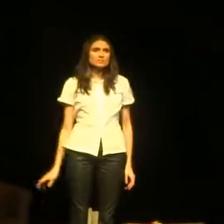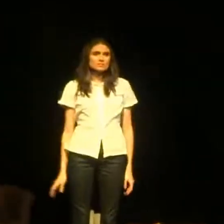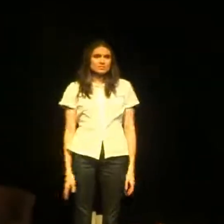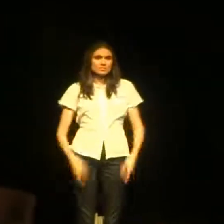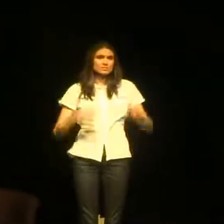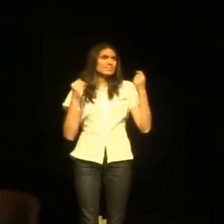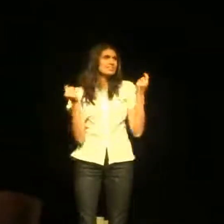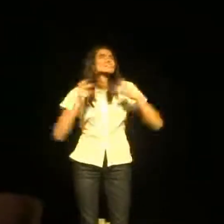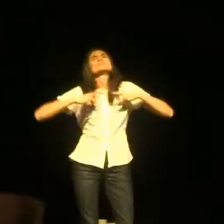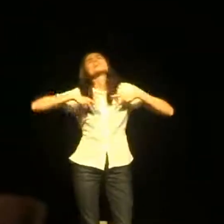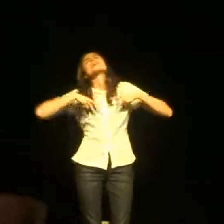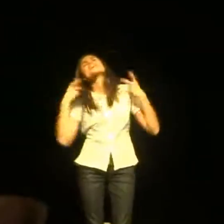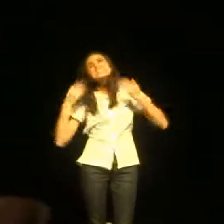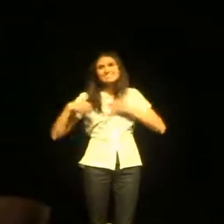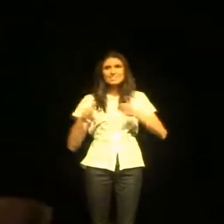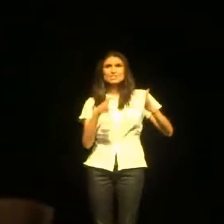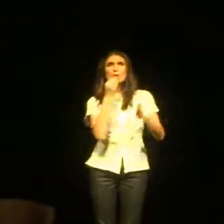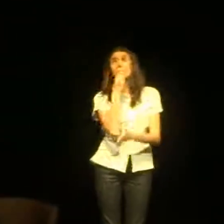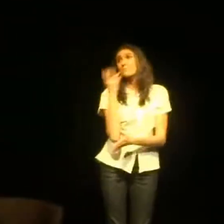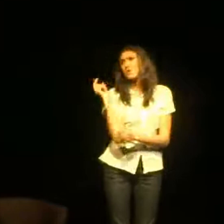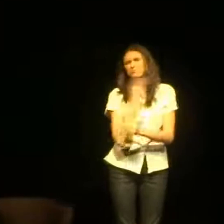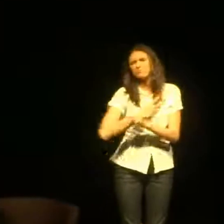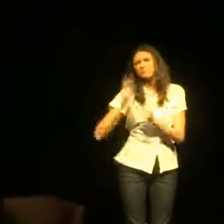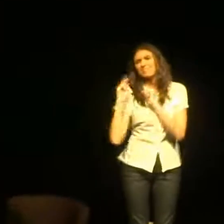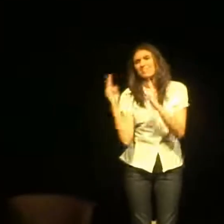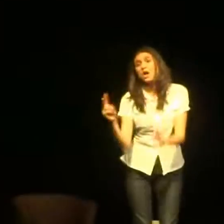Qui peut arrêter tout ça